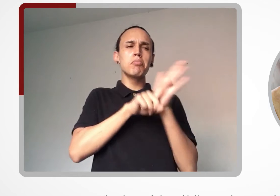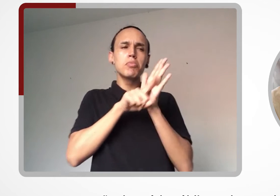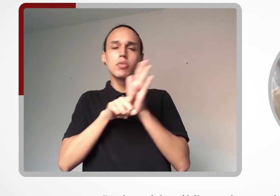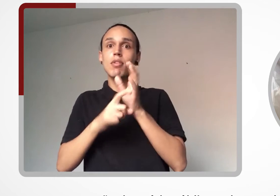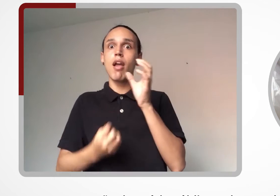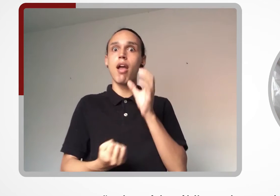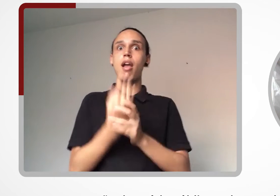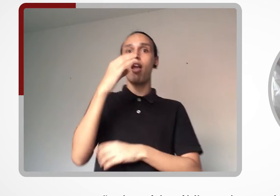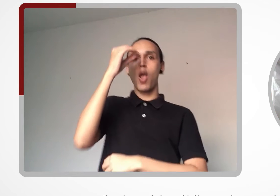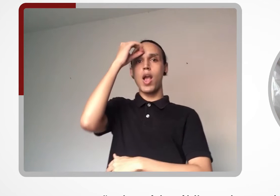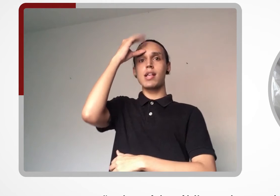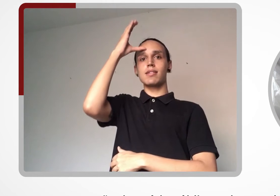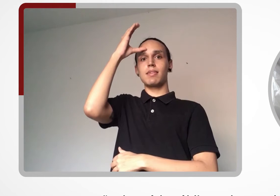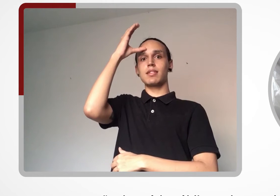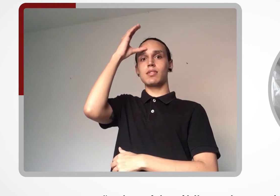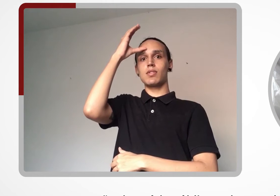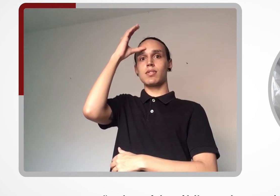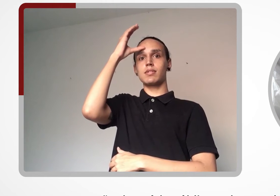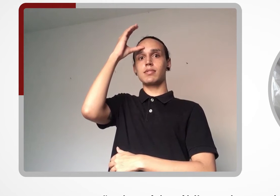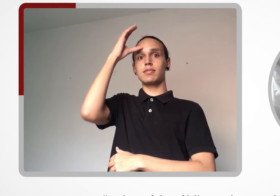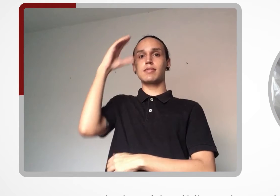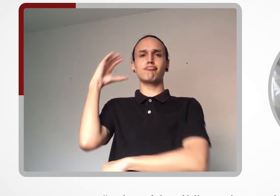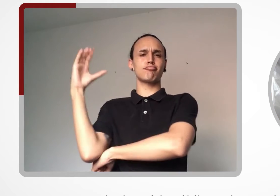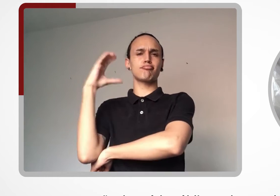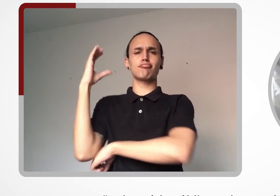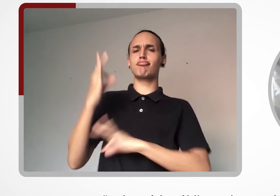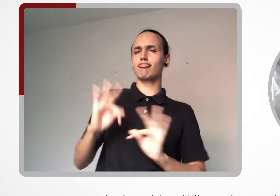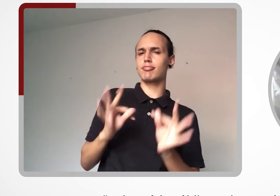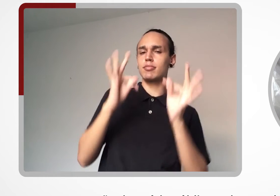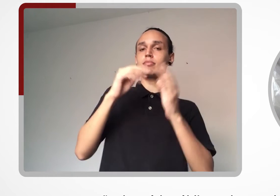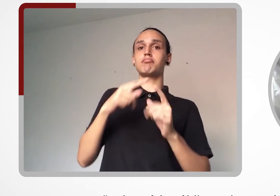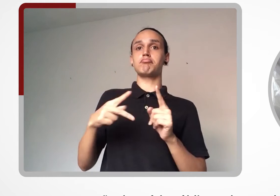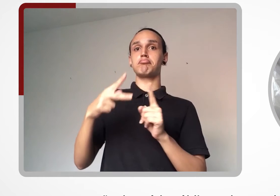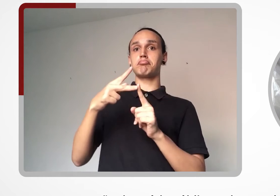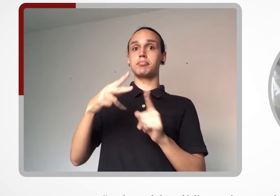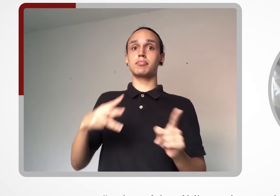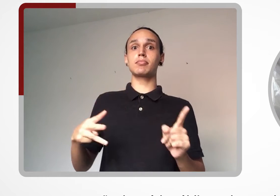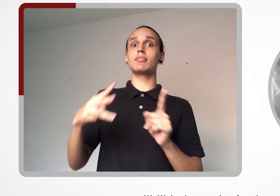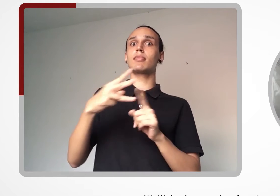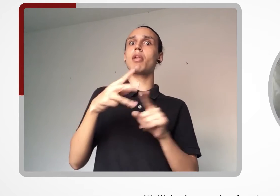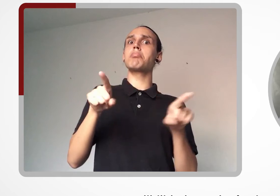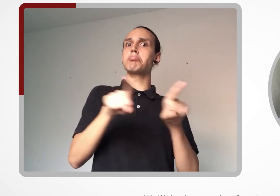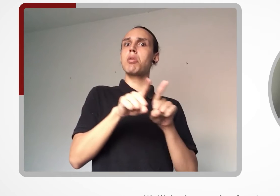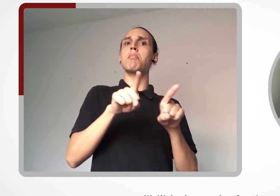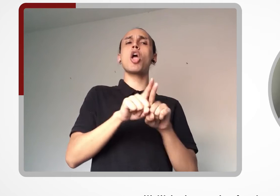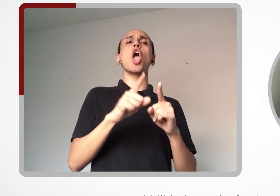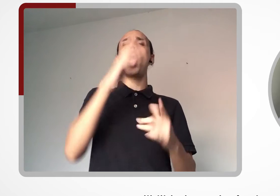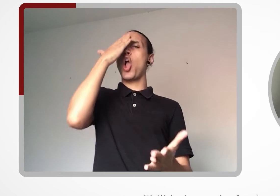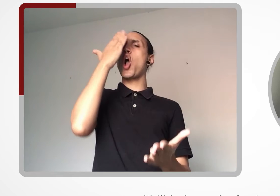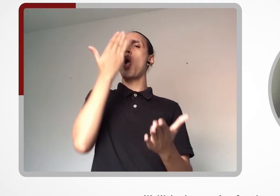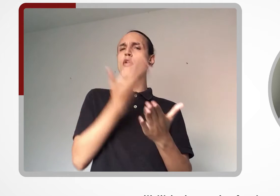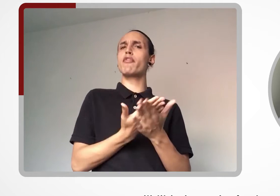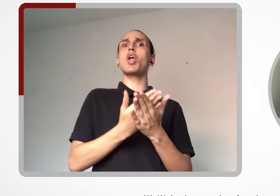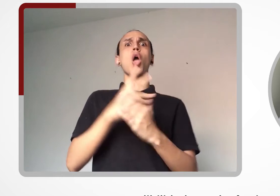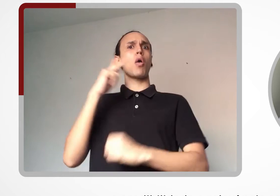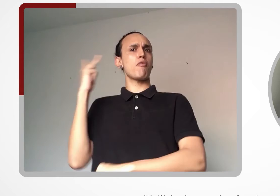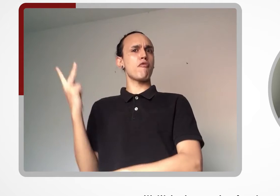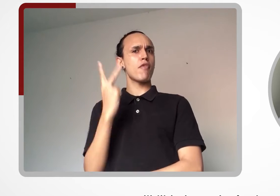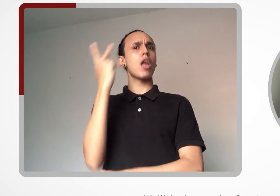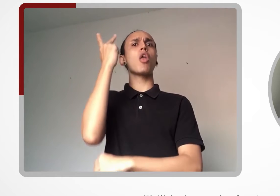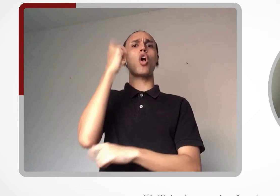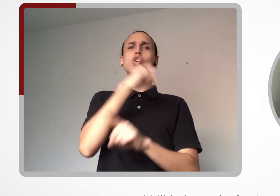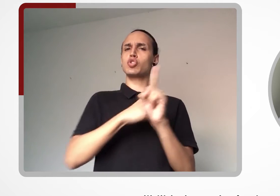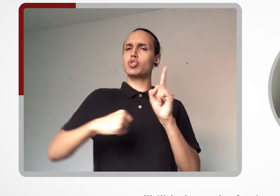pesquisa e produção do conhecimento científico e tecnológico e credibilidade e relevância